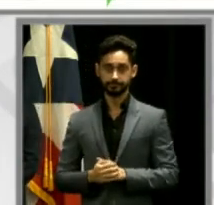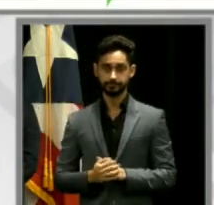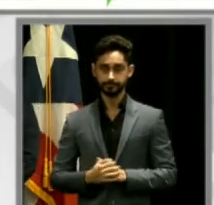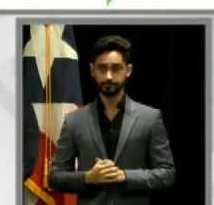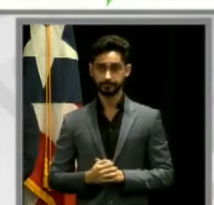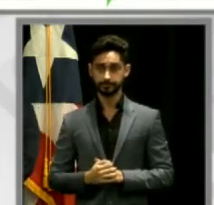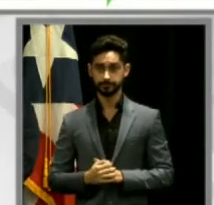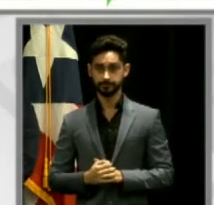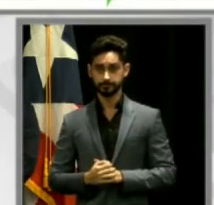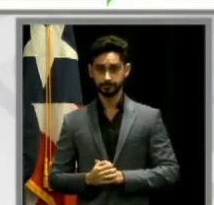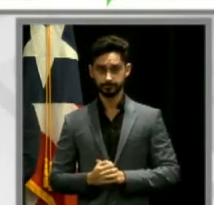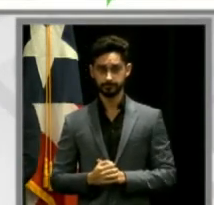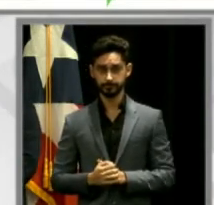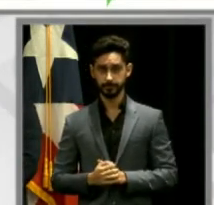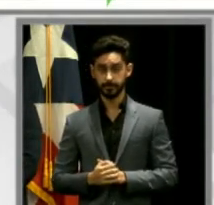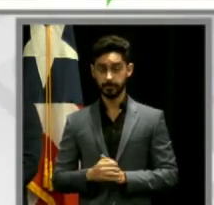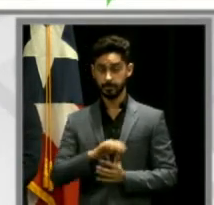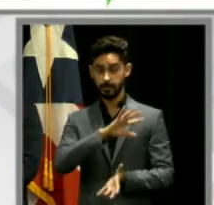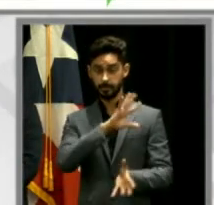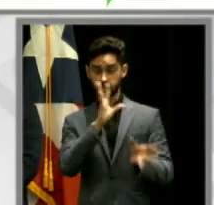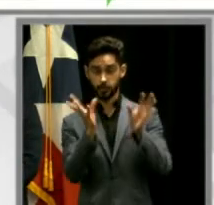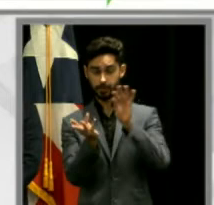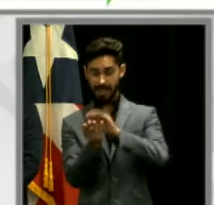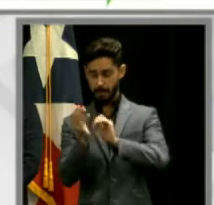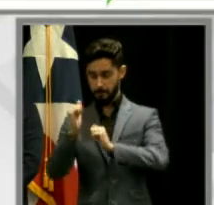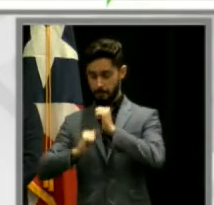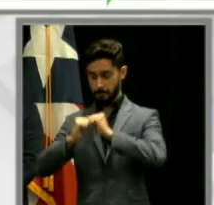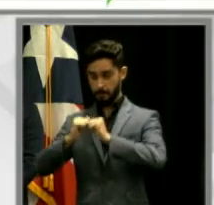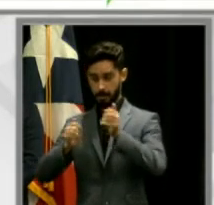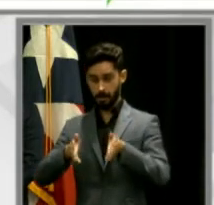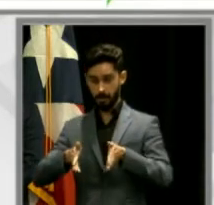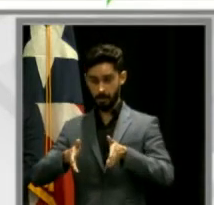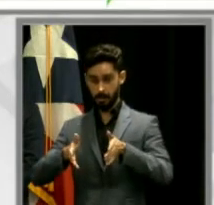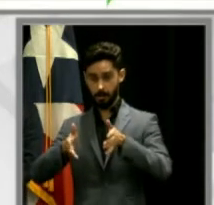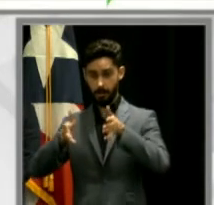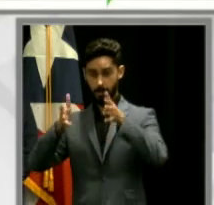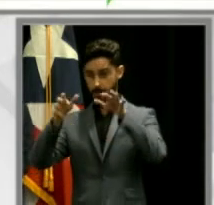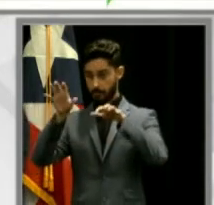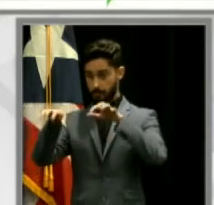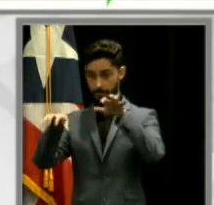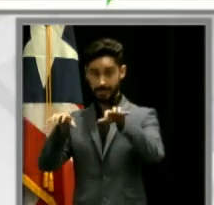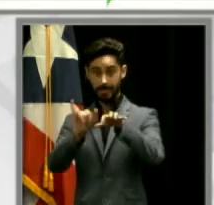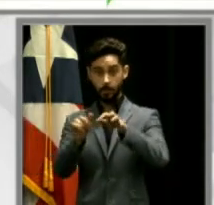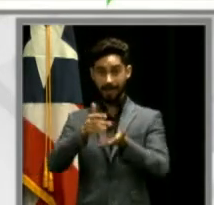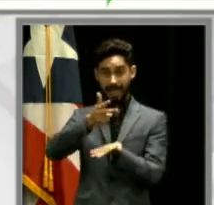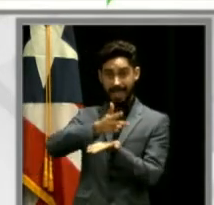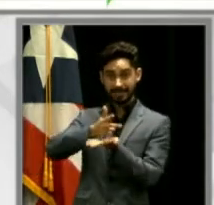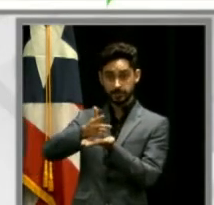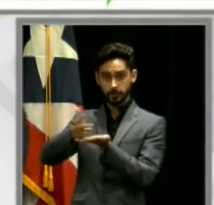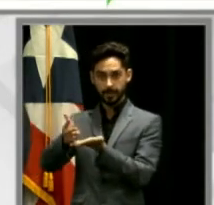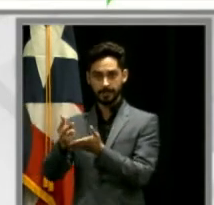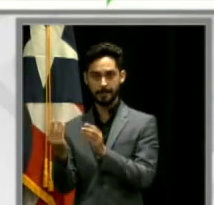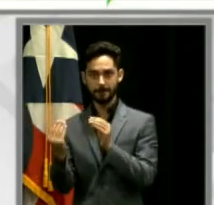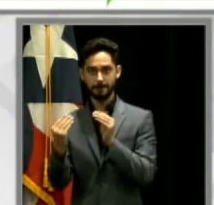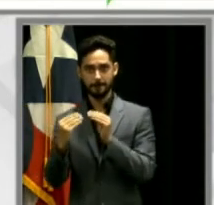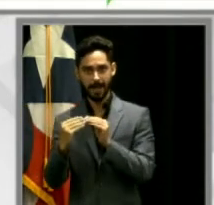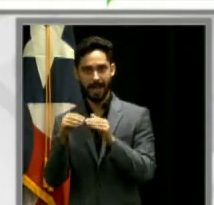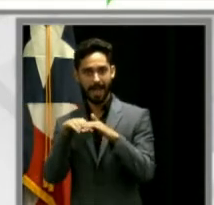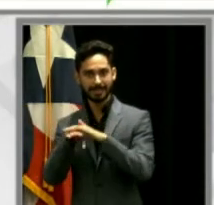Esta construcción completa permite que las obras de desarrollo, como el estacionamiento, tengan mayor capacidad.